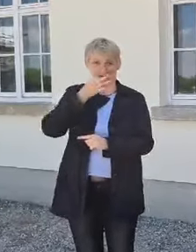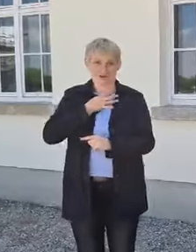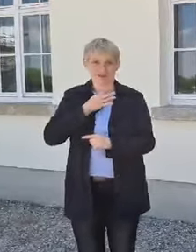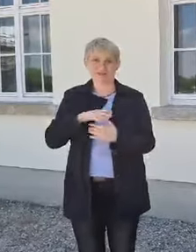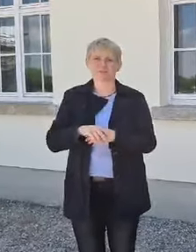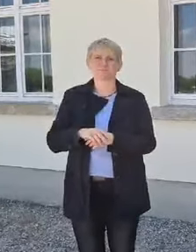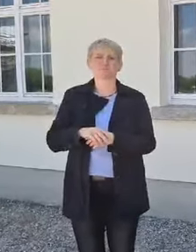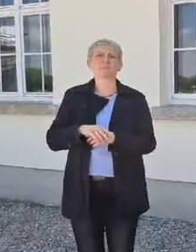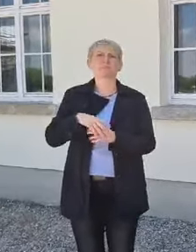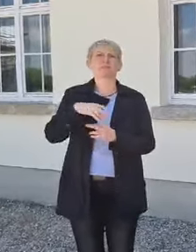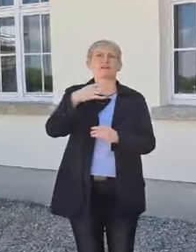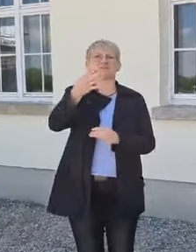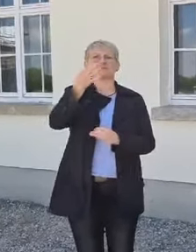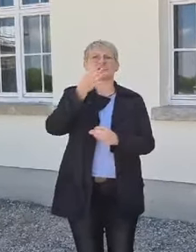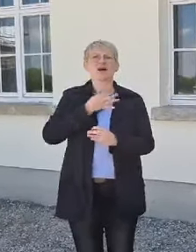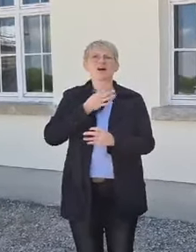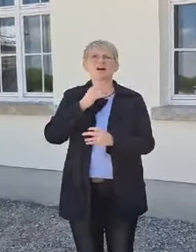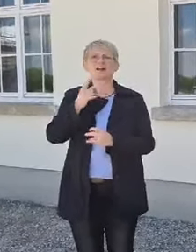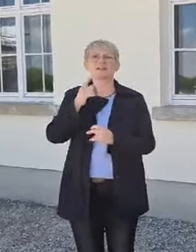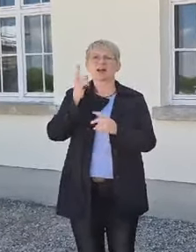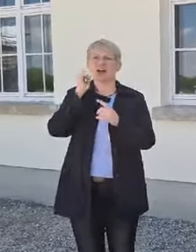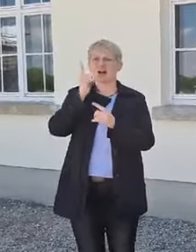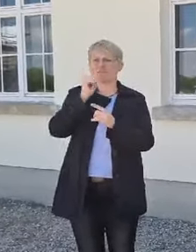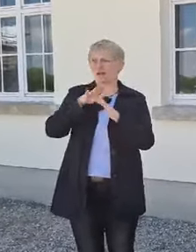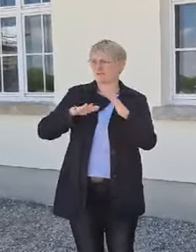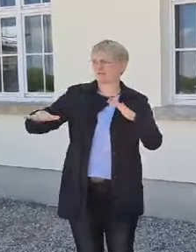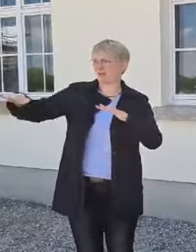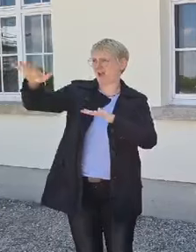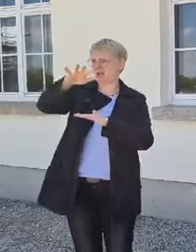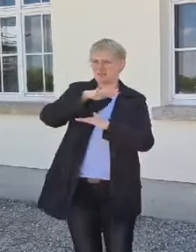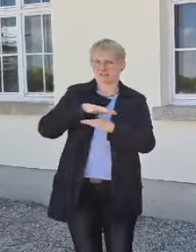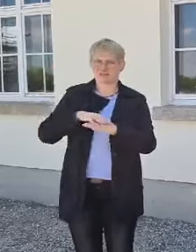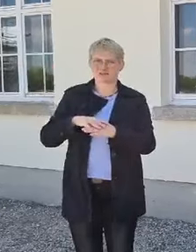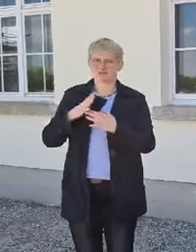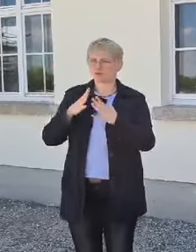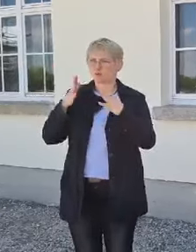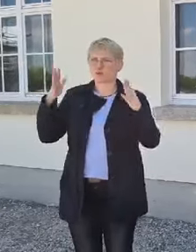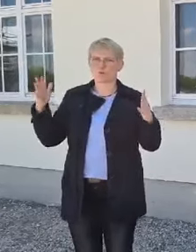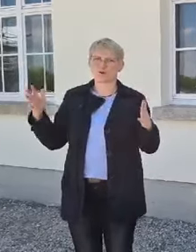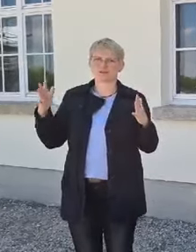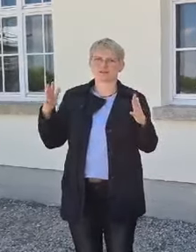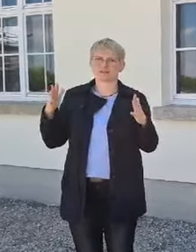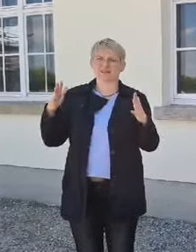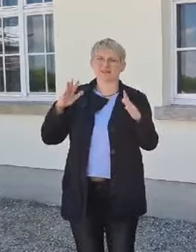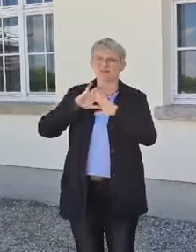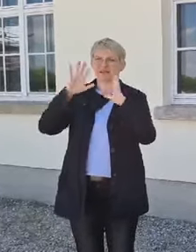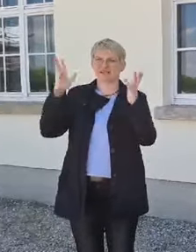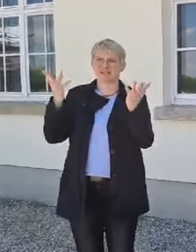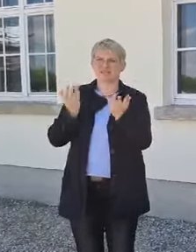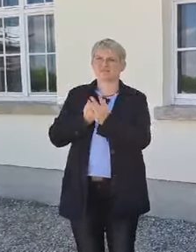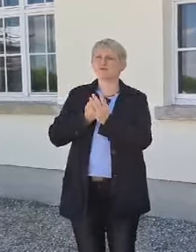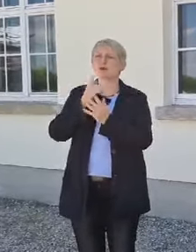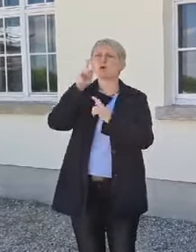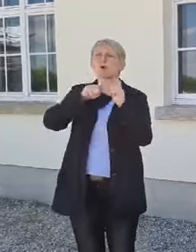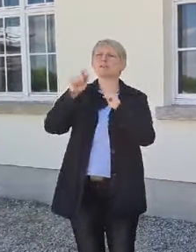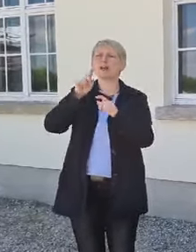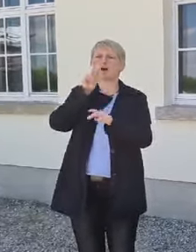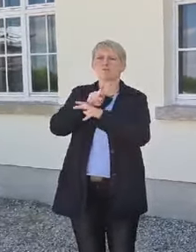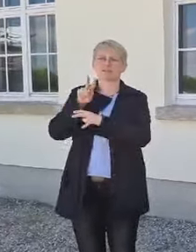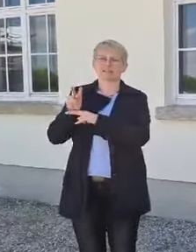glaube, die Frage bei der Größe vom Appellplatz eben kam die Frage auf, wie viele Leute das Lager beaufsichtigt haben oder bewacht haben. Die Frage